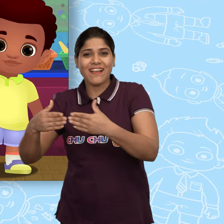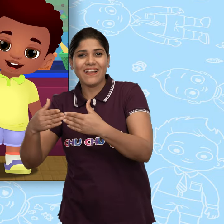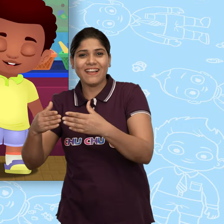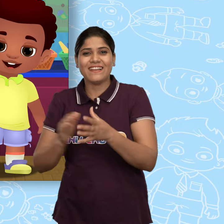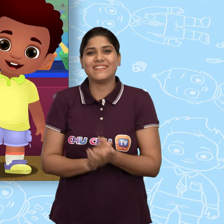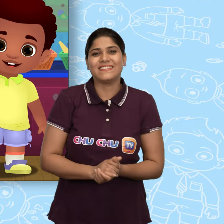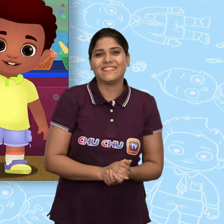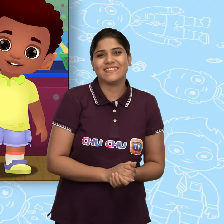मिलेंगे